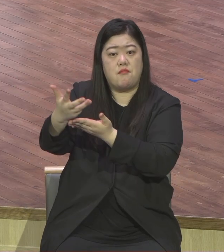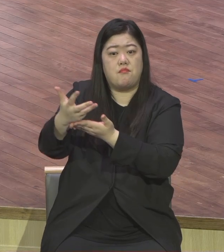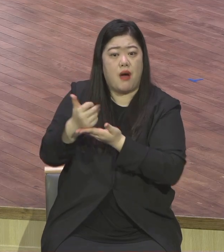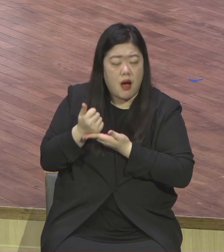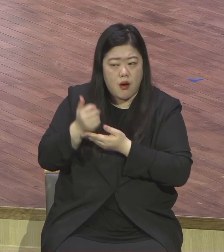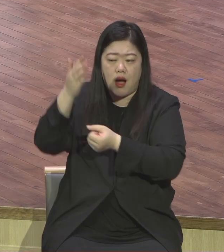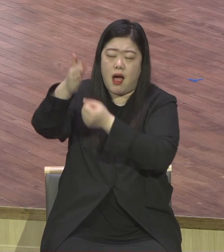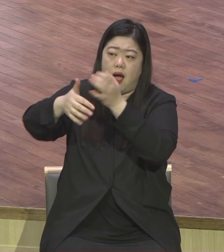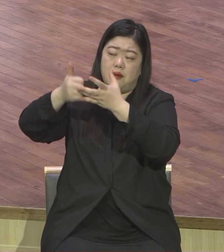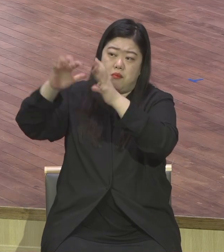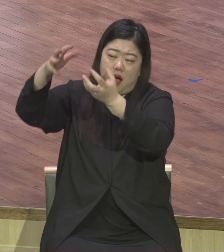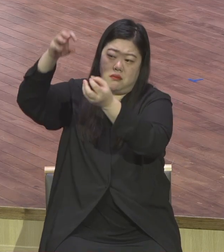되게 하려 하십니다.